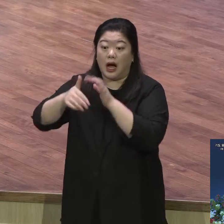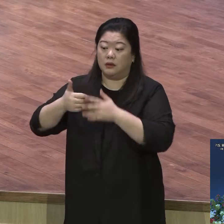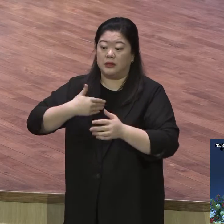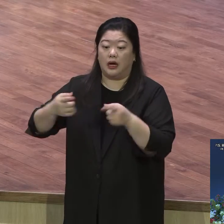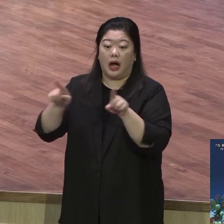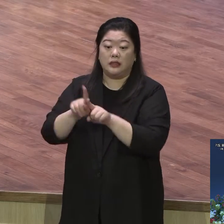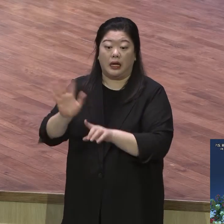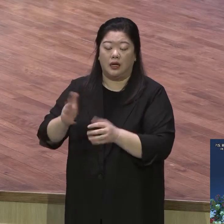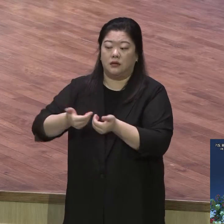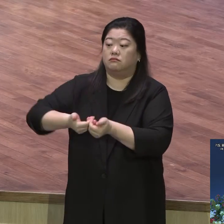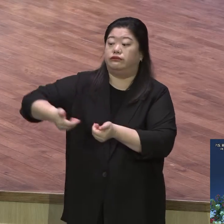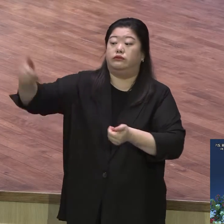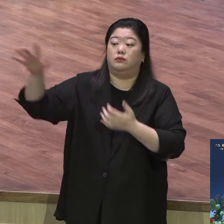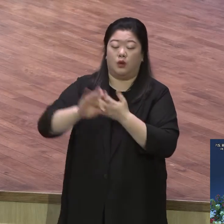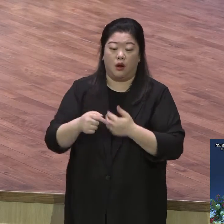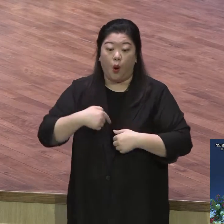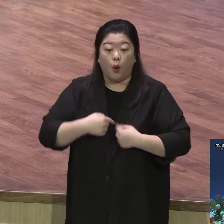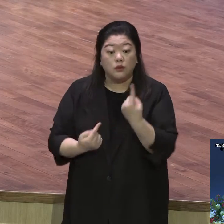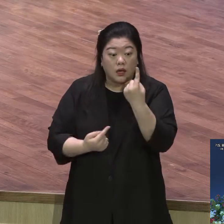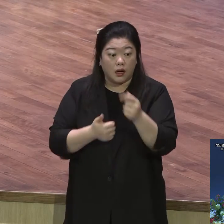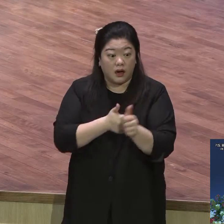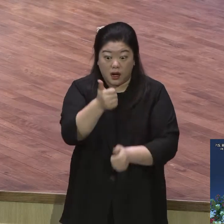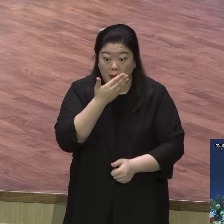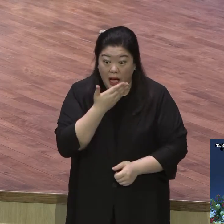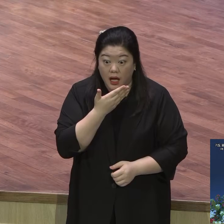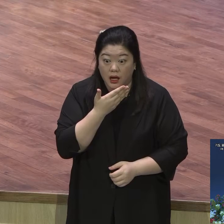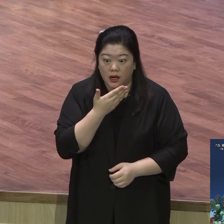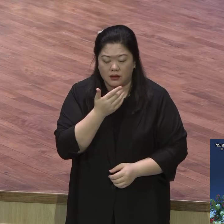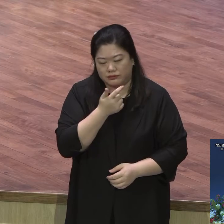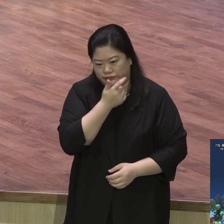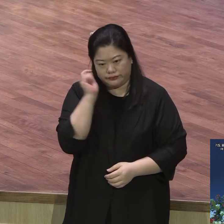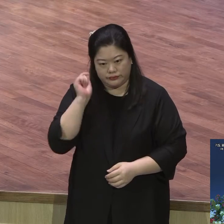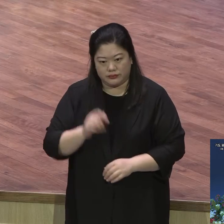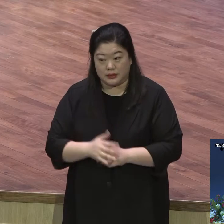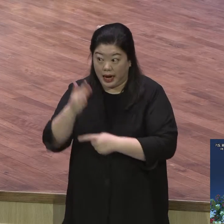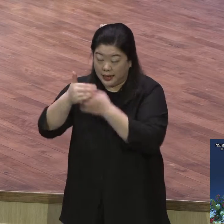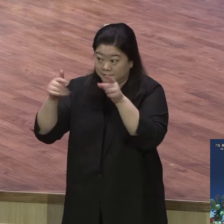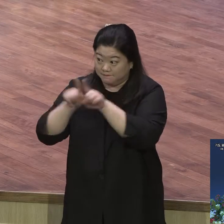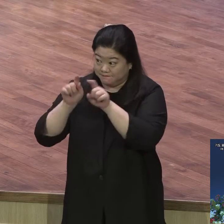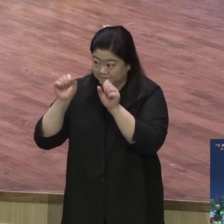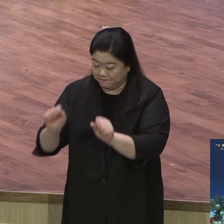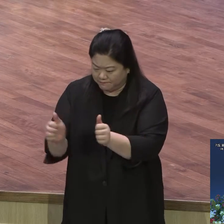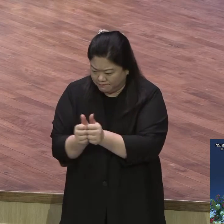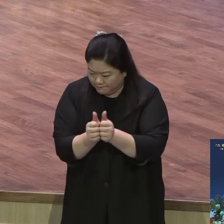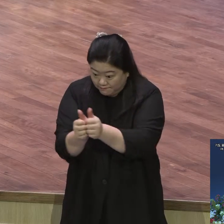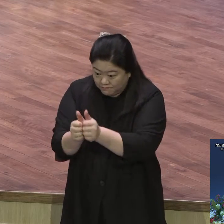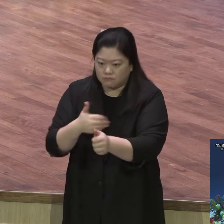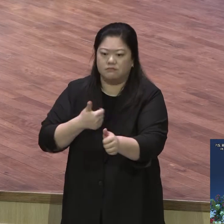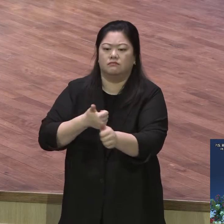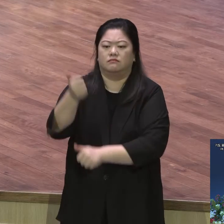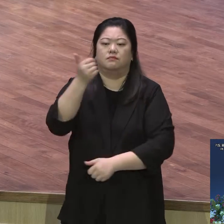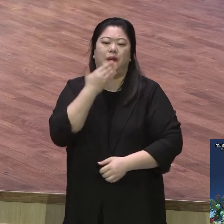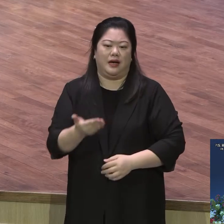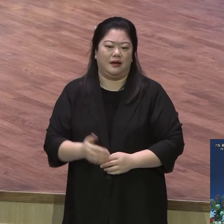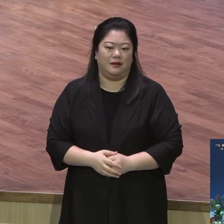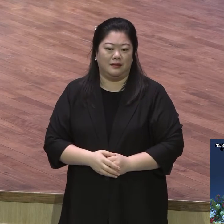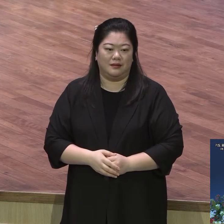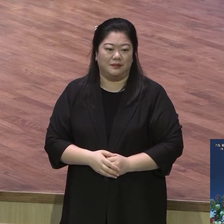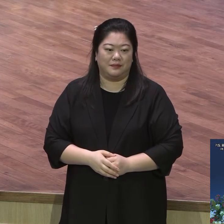때문에 승리하게 되어 있지. 그래서 승리의 확신을 가져라. 특별히 우리가 예수 믿은 이후에도 문제와 사건은